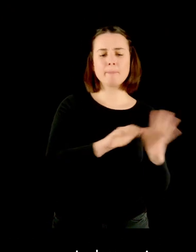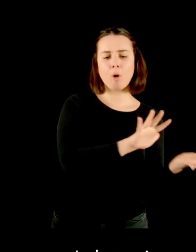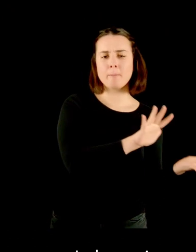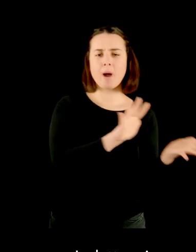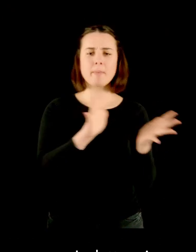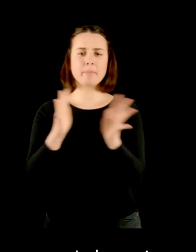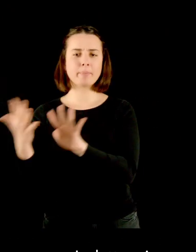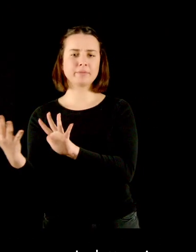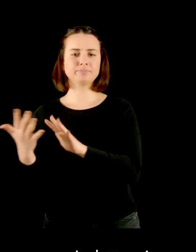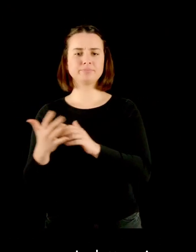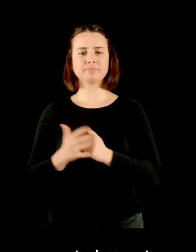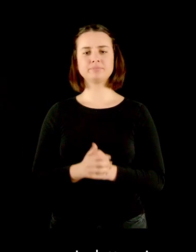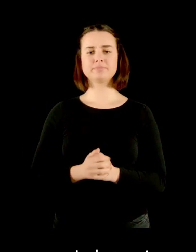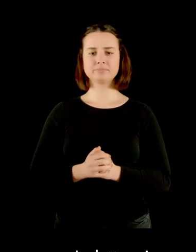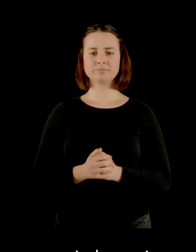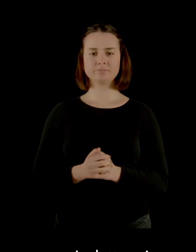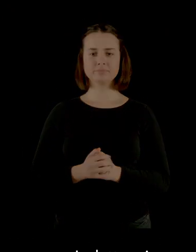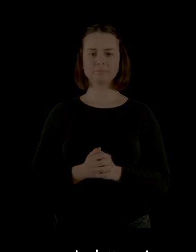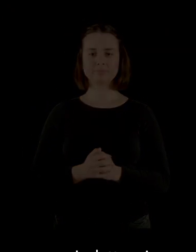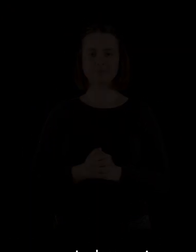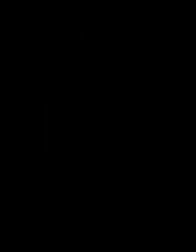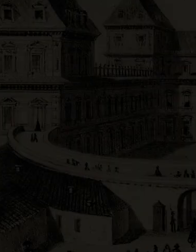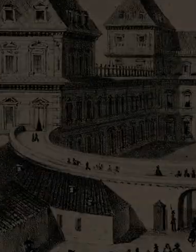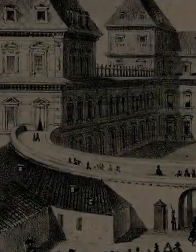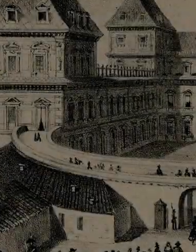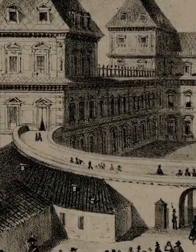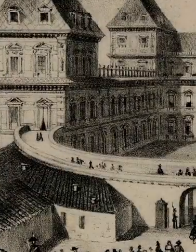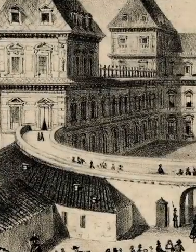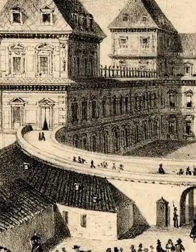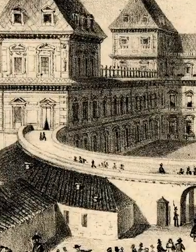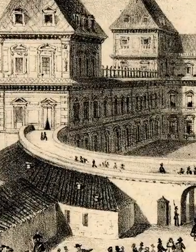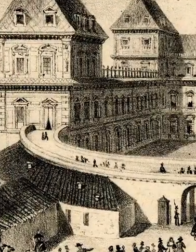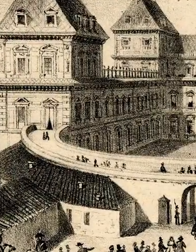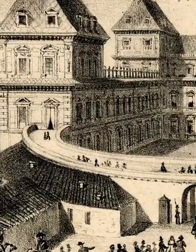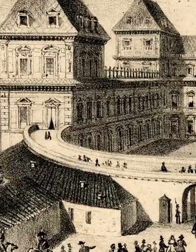i vari modelli restituiscono i cambiamenti del castello nel tempo.